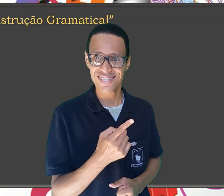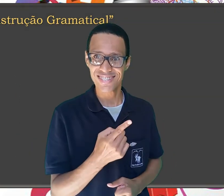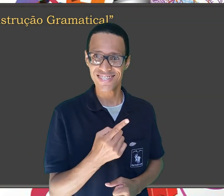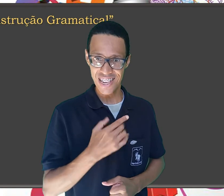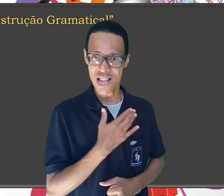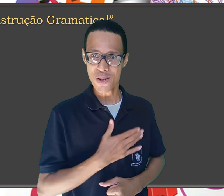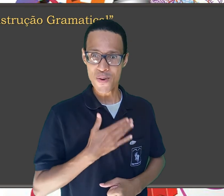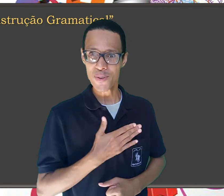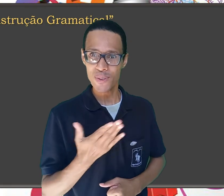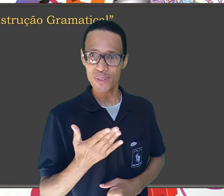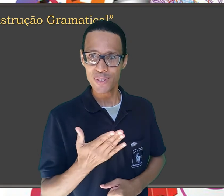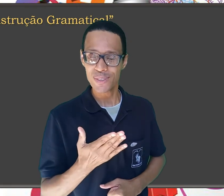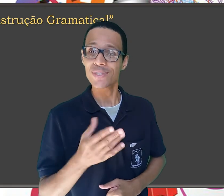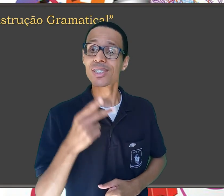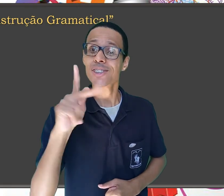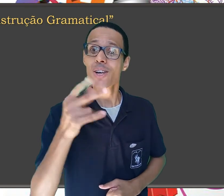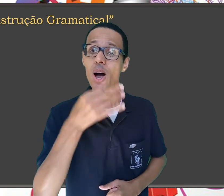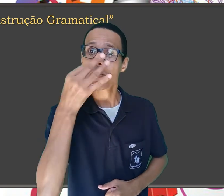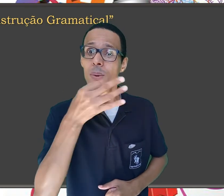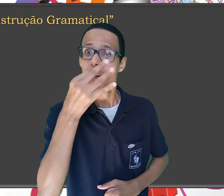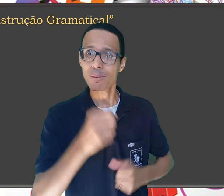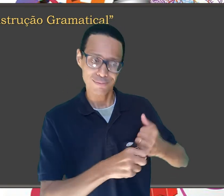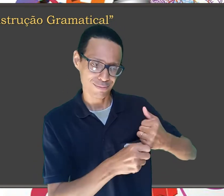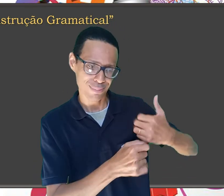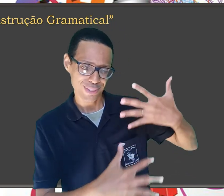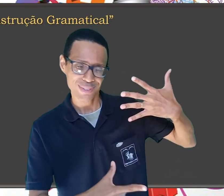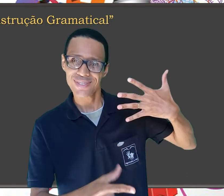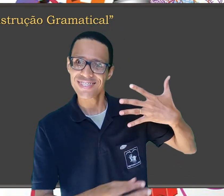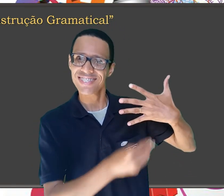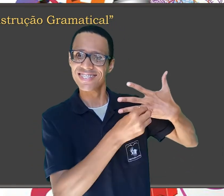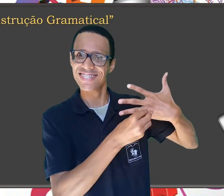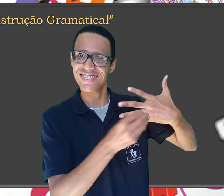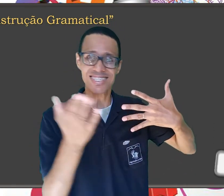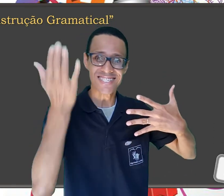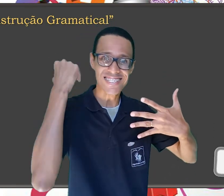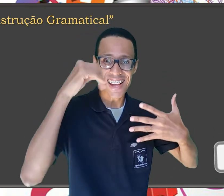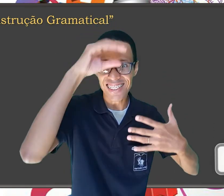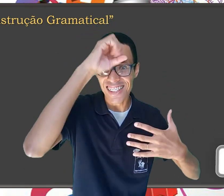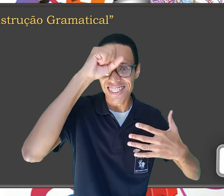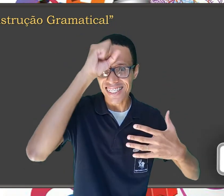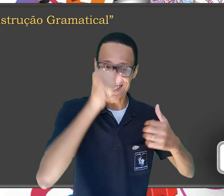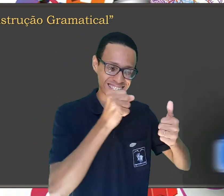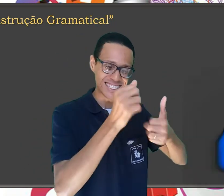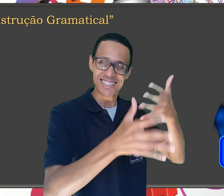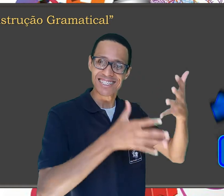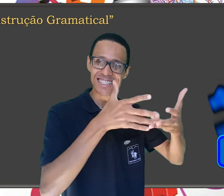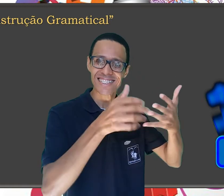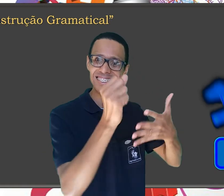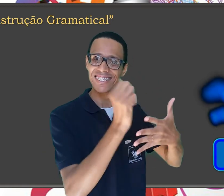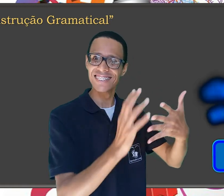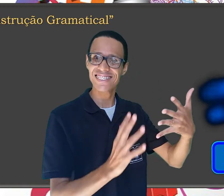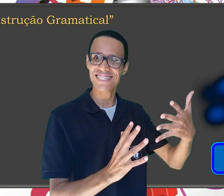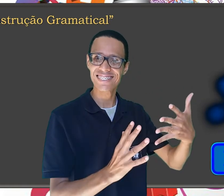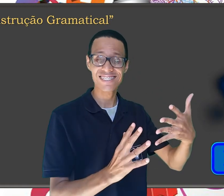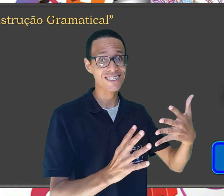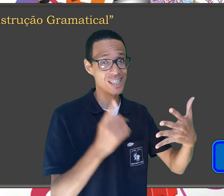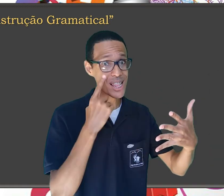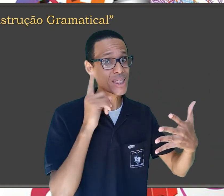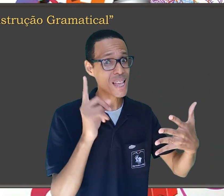E aí, gostaram dessa breve dica? Deixe nos comentários a sua opinião e vamos aprender